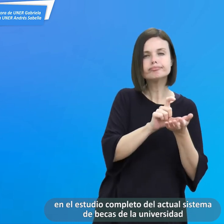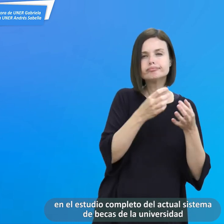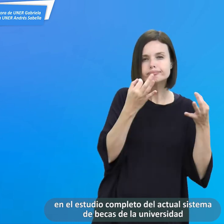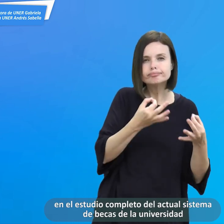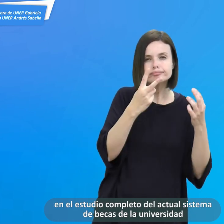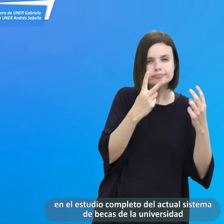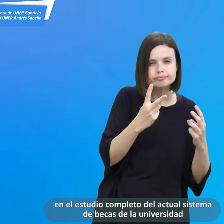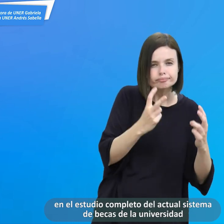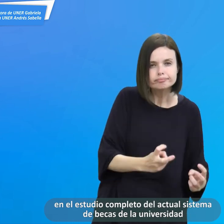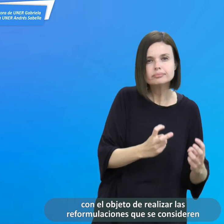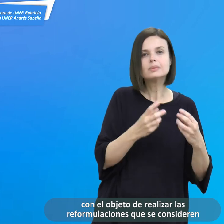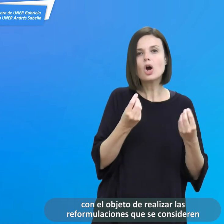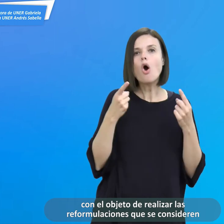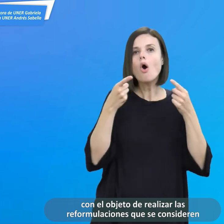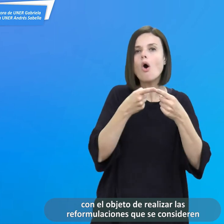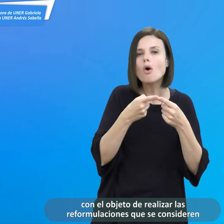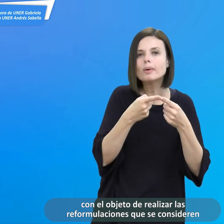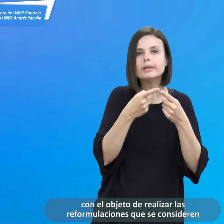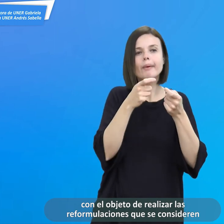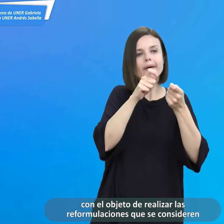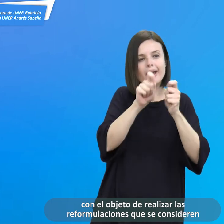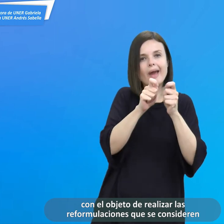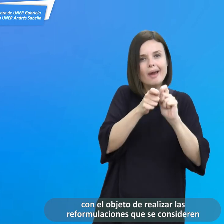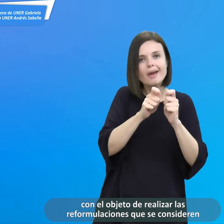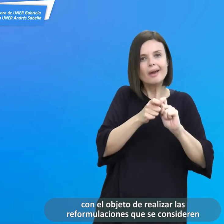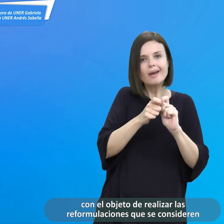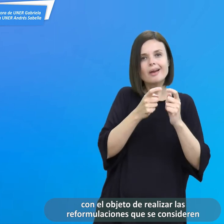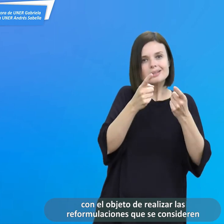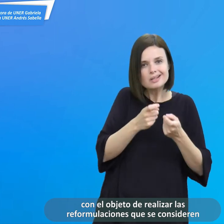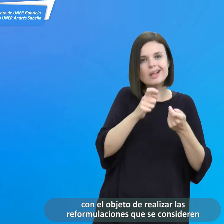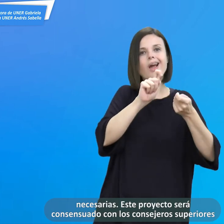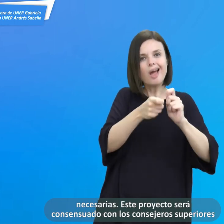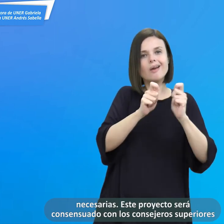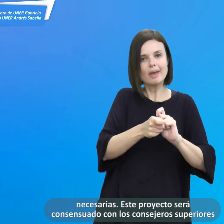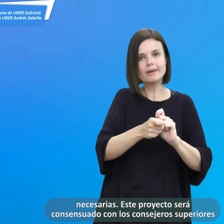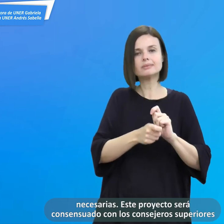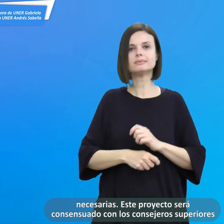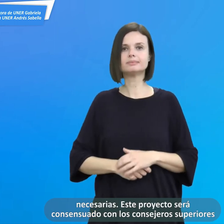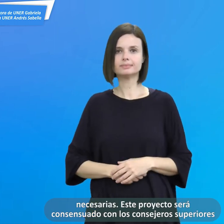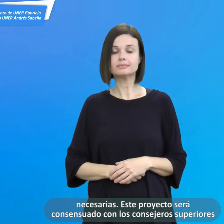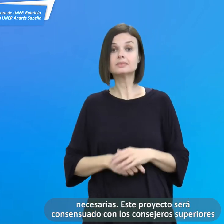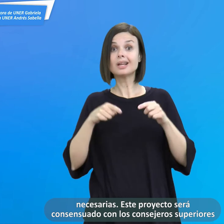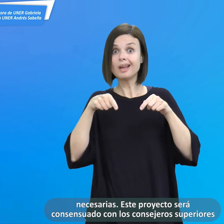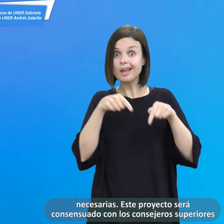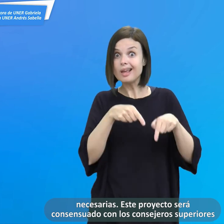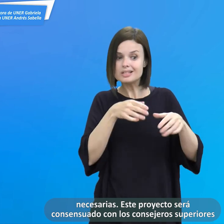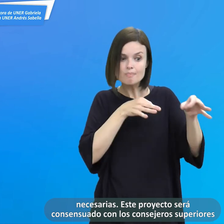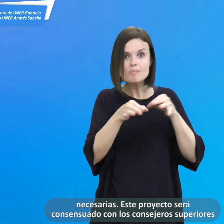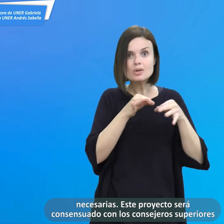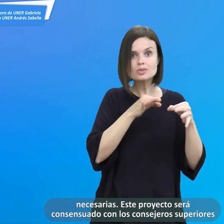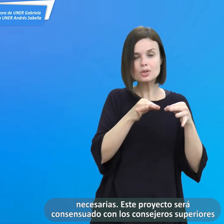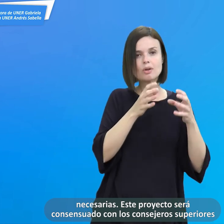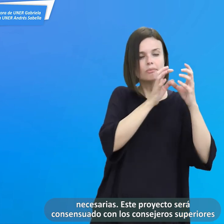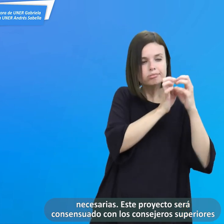actual sistema de becas de la universidad con el objeto de realizar las reformulaciones que se consideren necesarias.